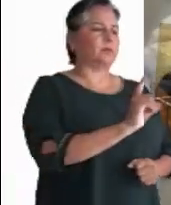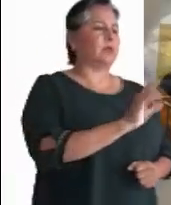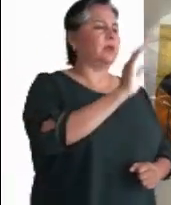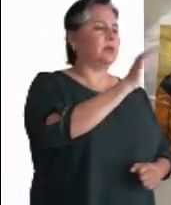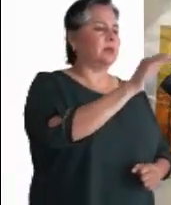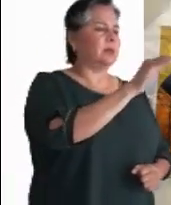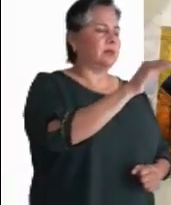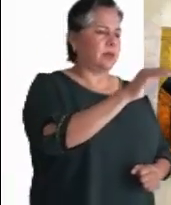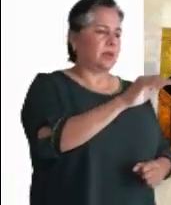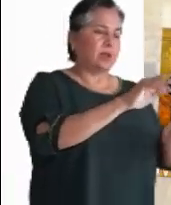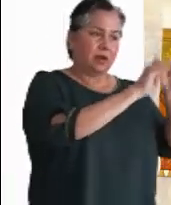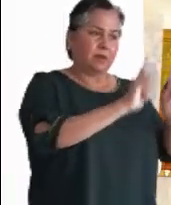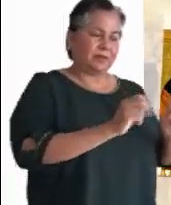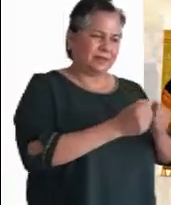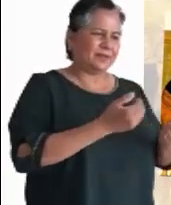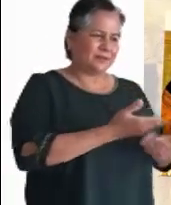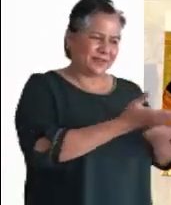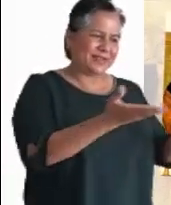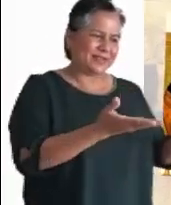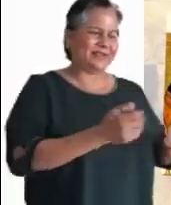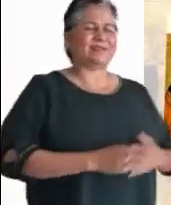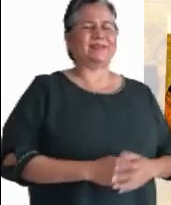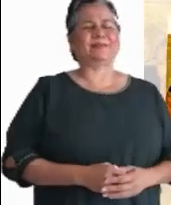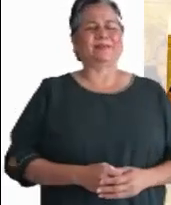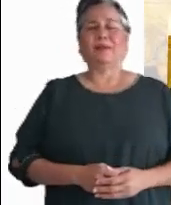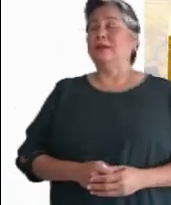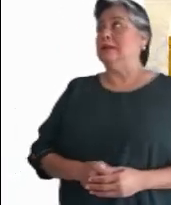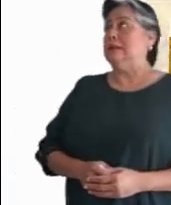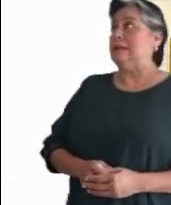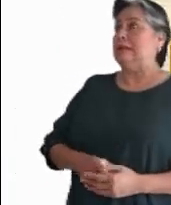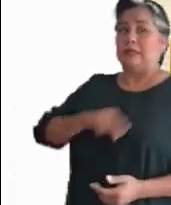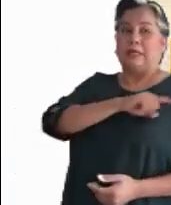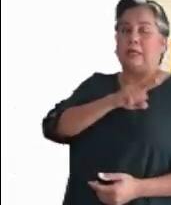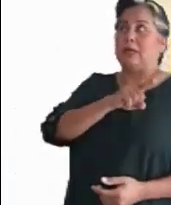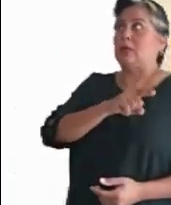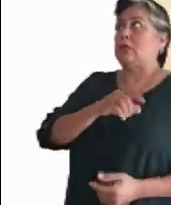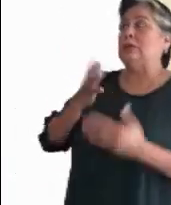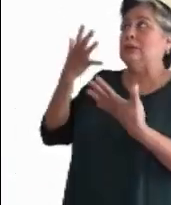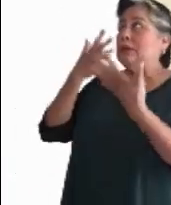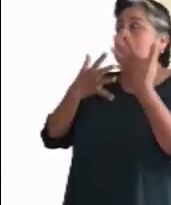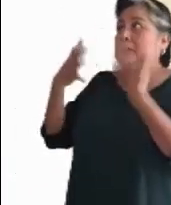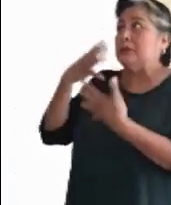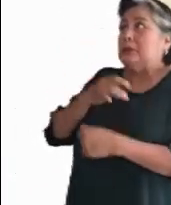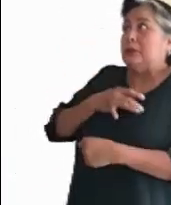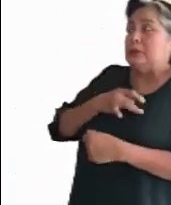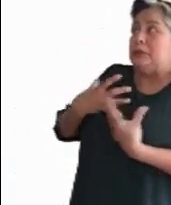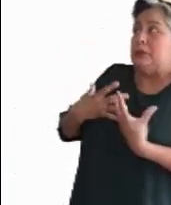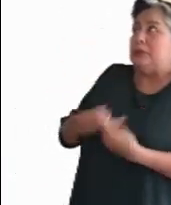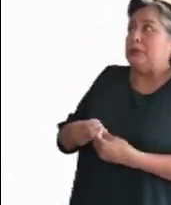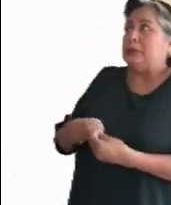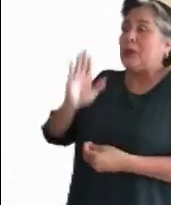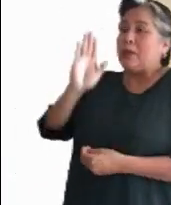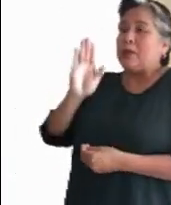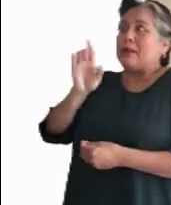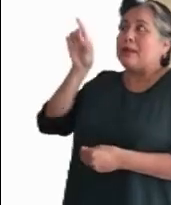en medio de ellos y les dijo, la paz esté con ustedes. Ellos, desconcertados y llenos de temor,